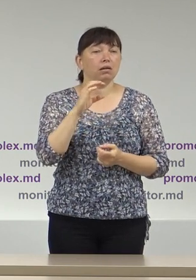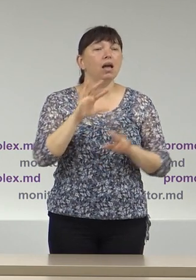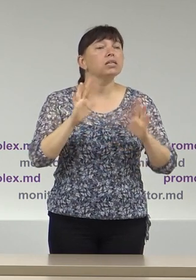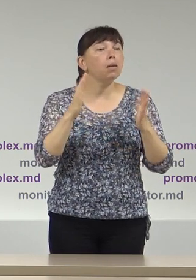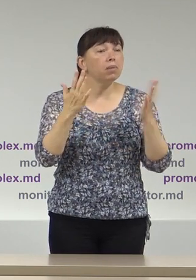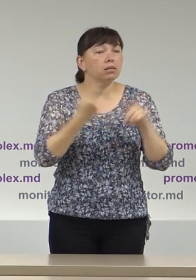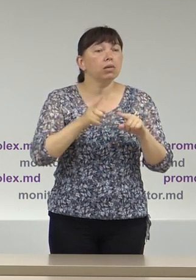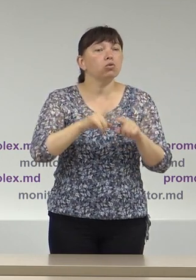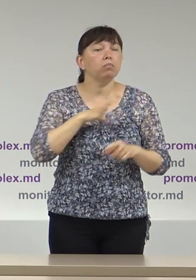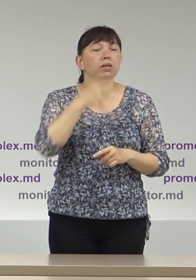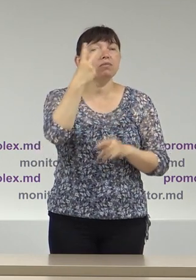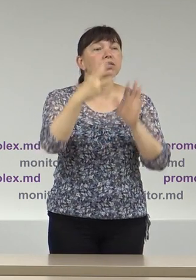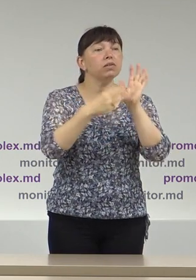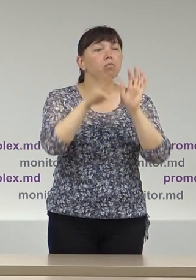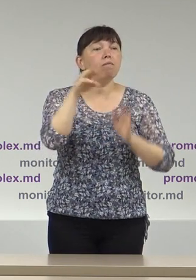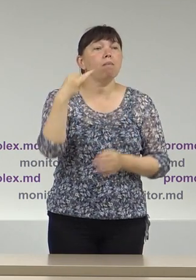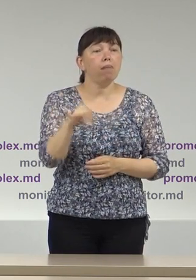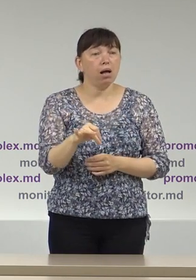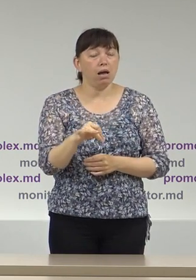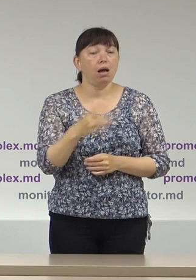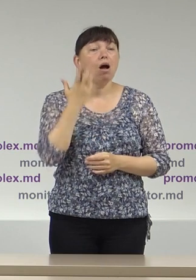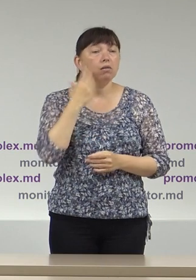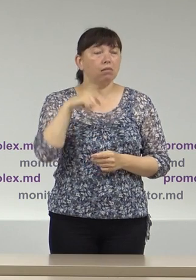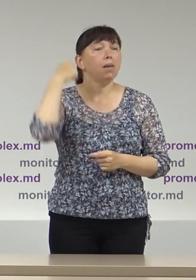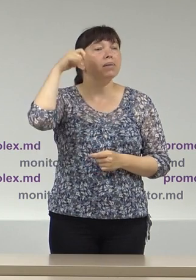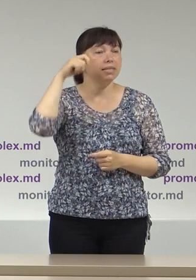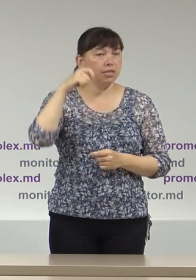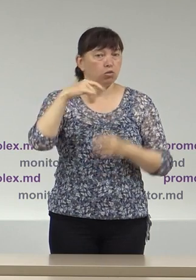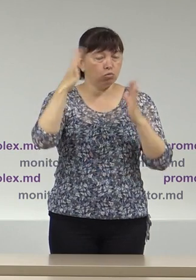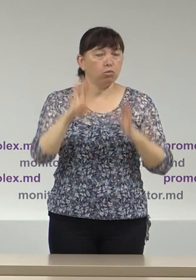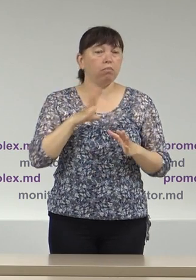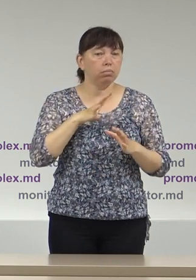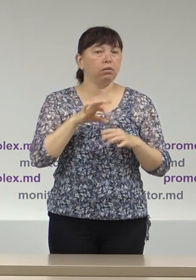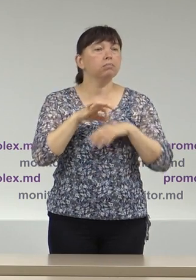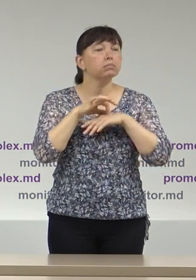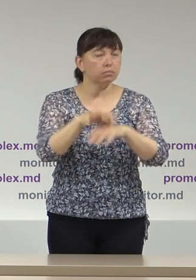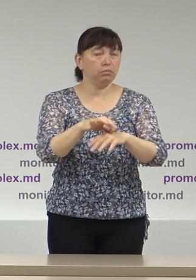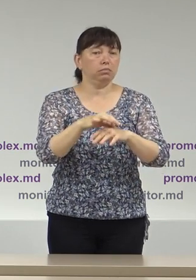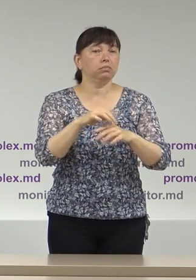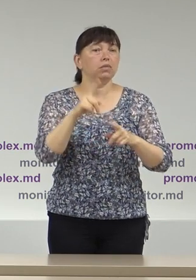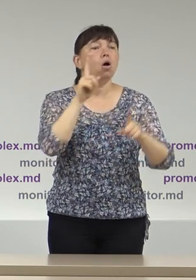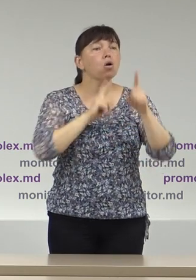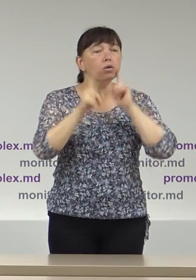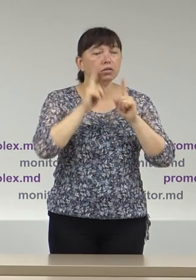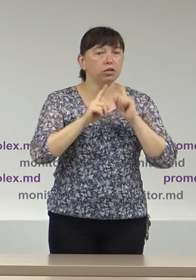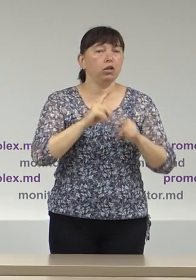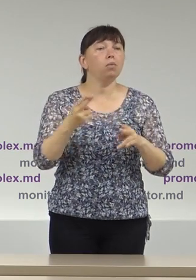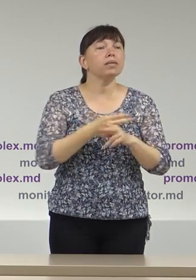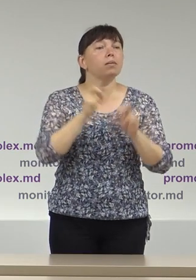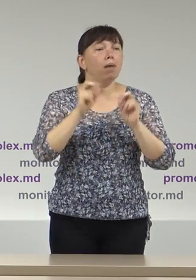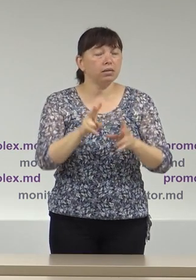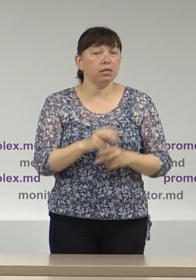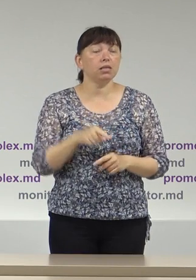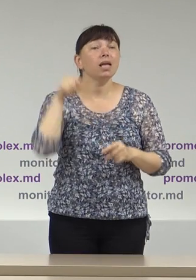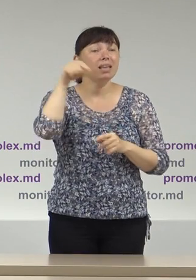28 mai, atunci când președinția a organizat Consiliul Suprem de Securitate. Pe agenda ședinței